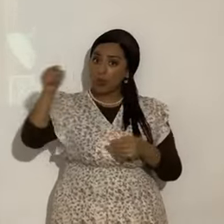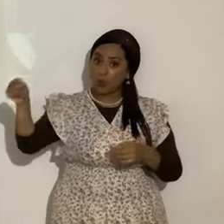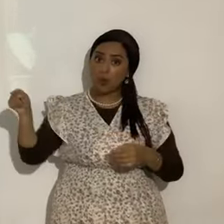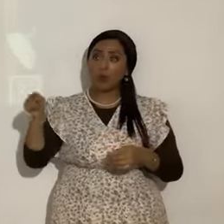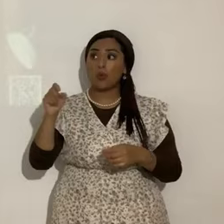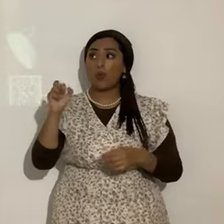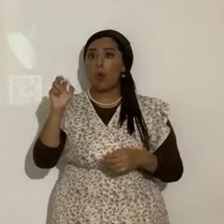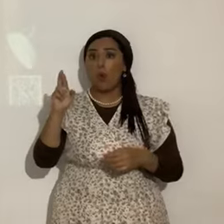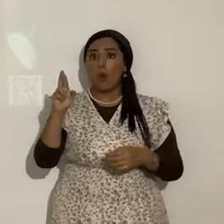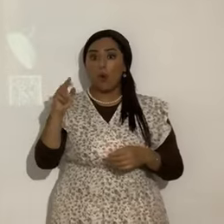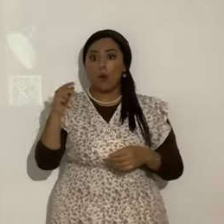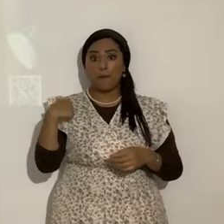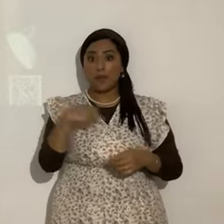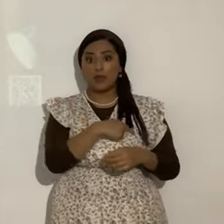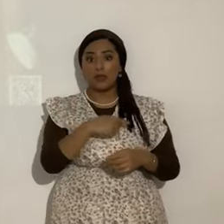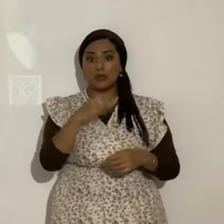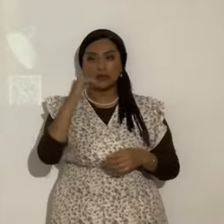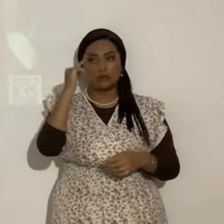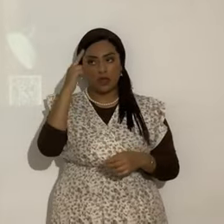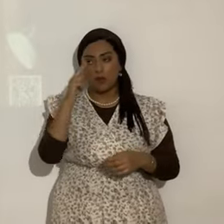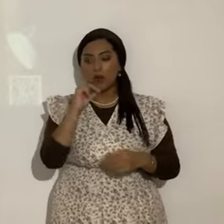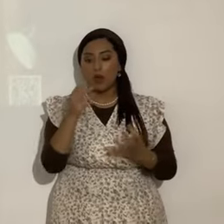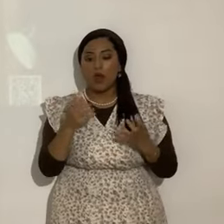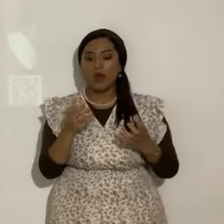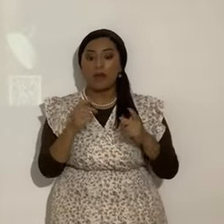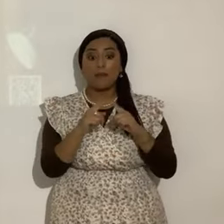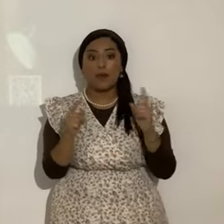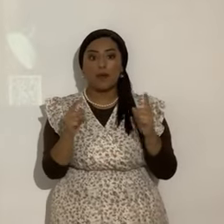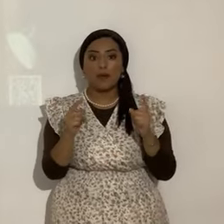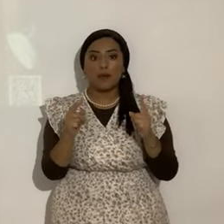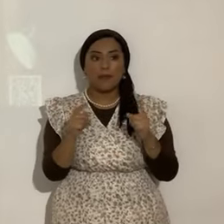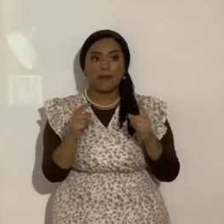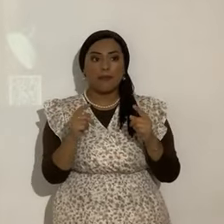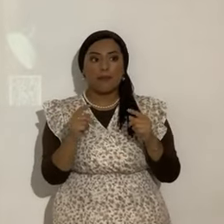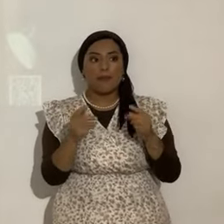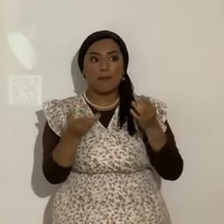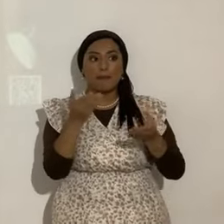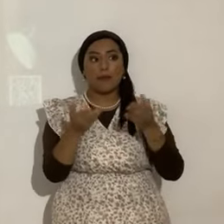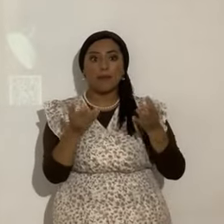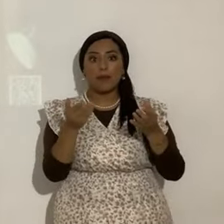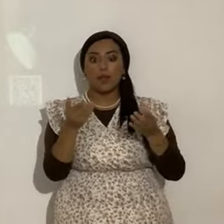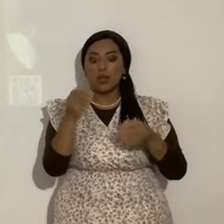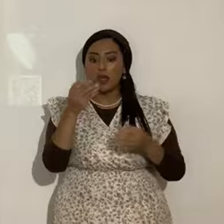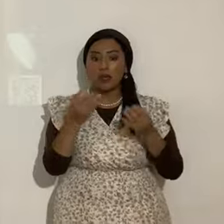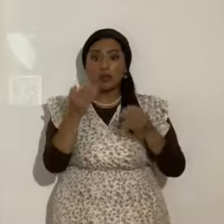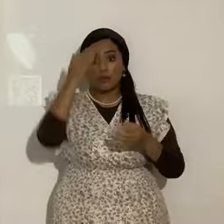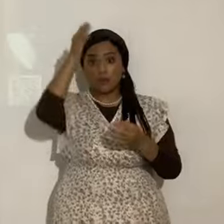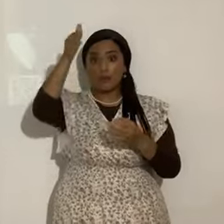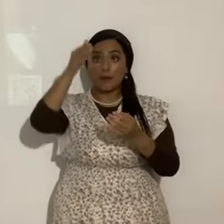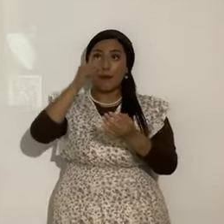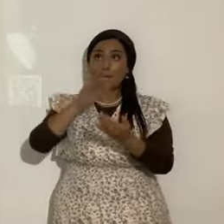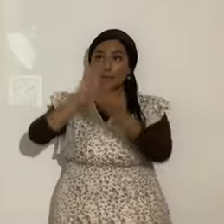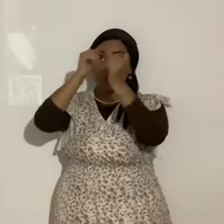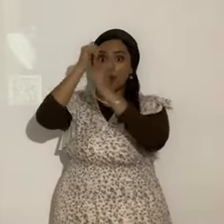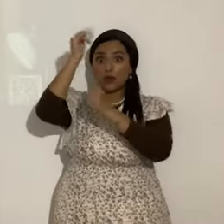topeáramos. ¿Verdad? El Eterno no lo quiera. Con esa terrible noticia de que no eres salvo. Te engañaste toda tu vida.